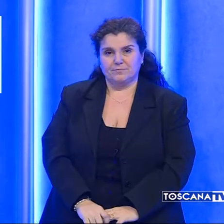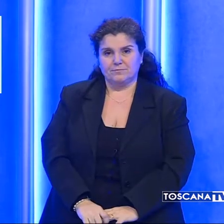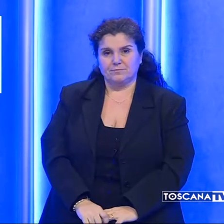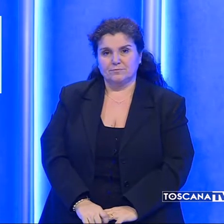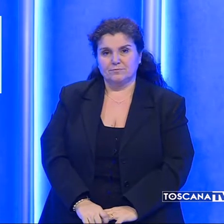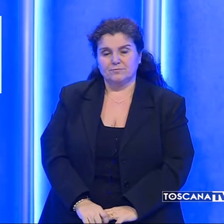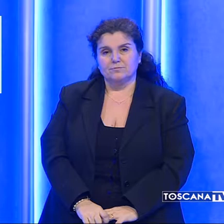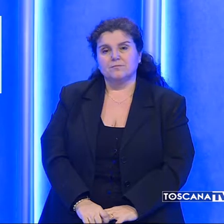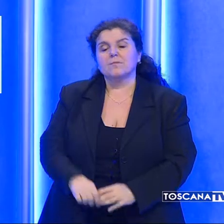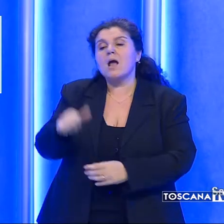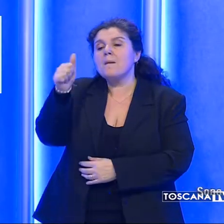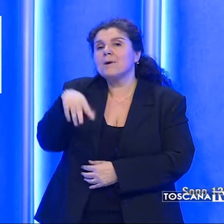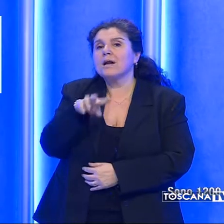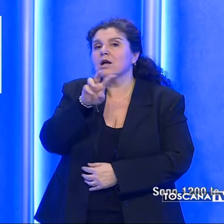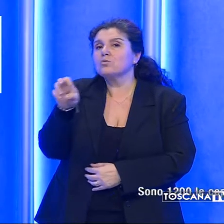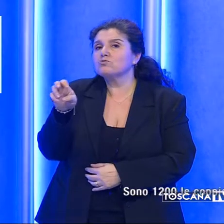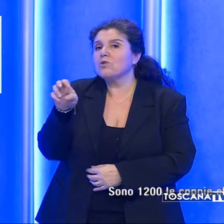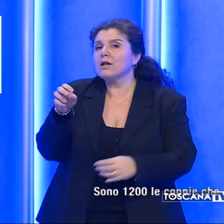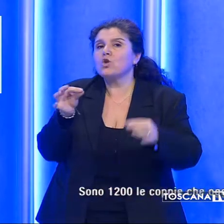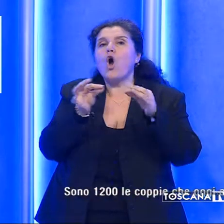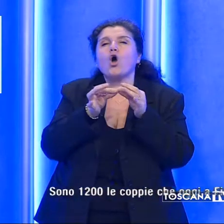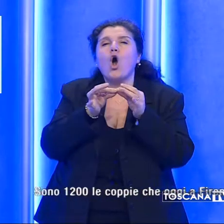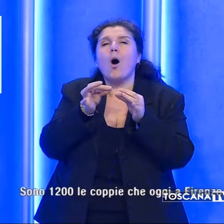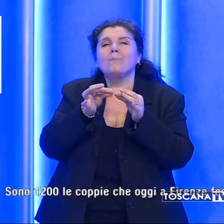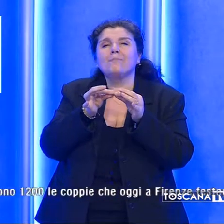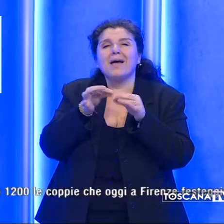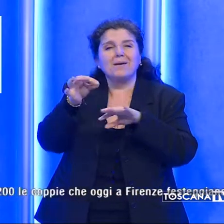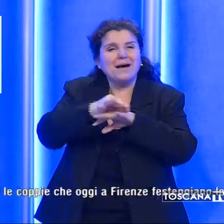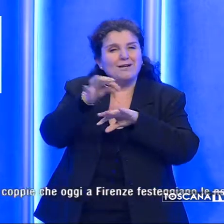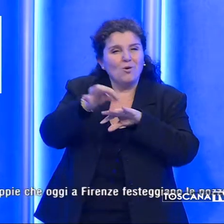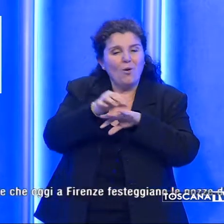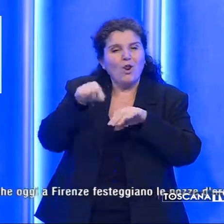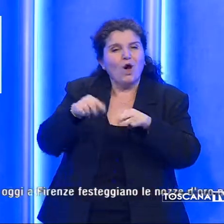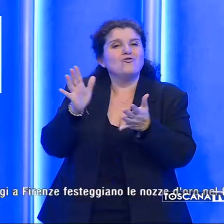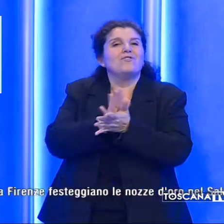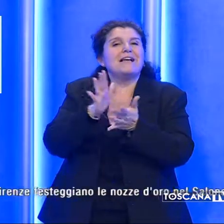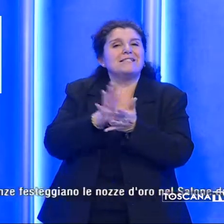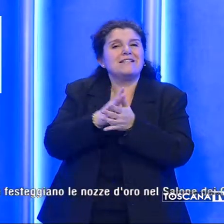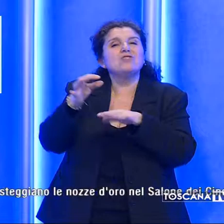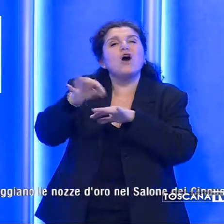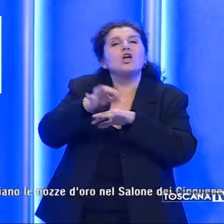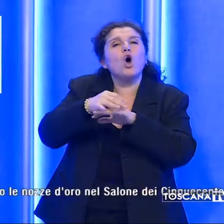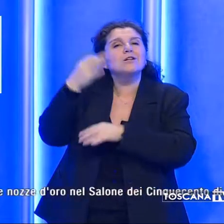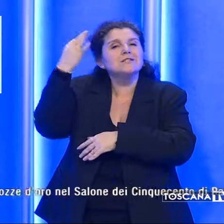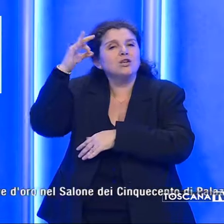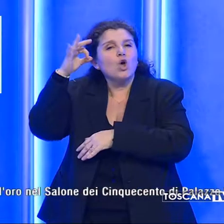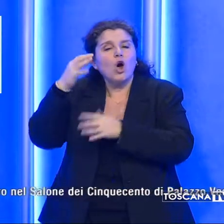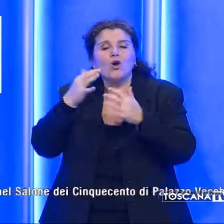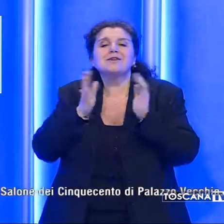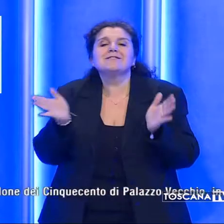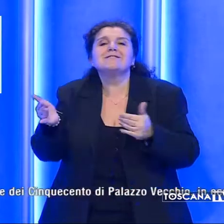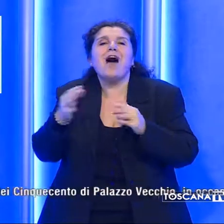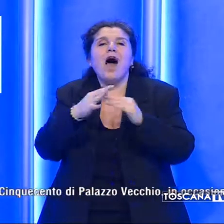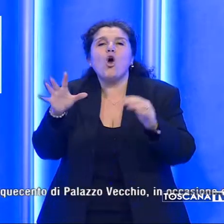Sono 1200 le coppie che oggi a Firenze festeggiano le nozze d'oro nel Salone